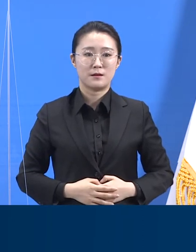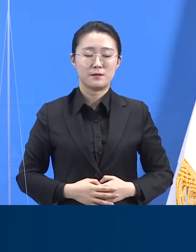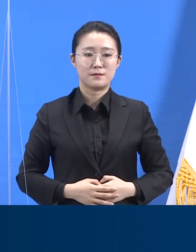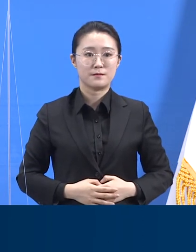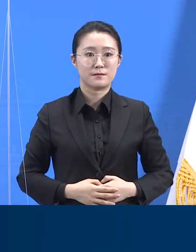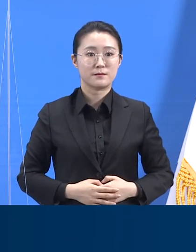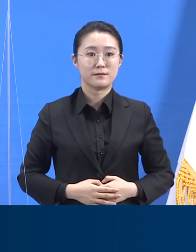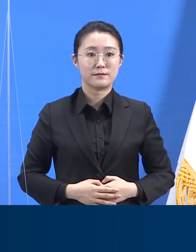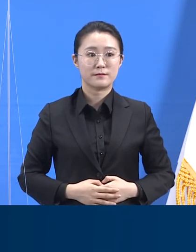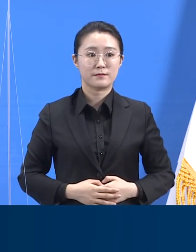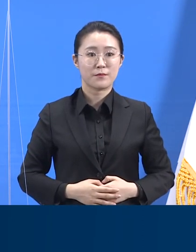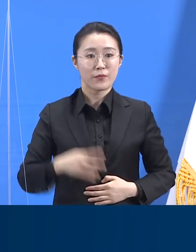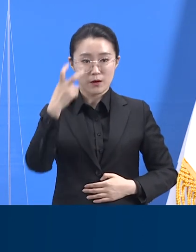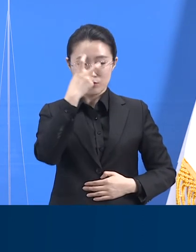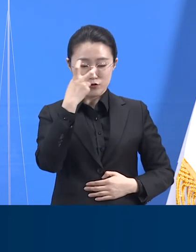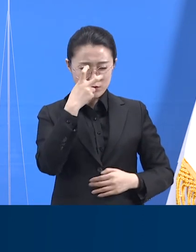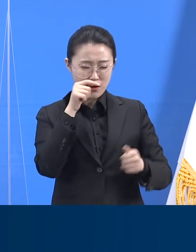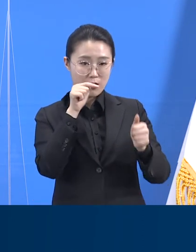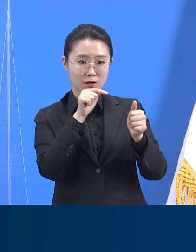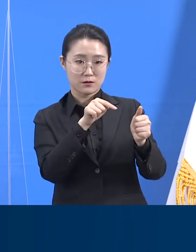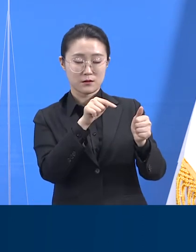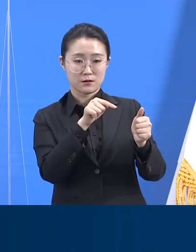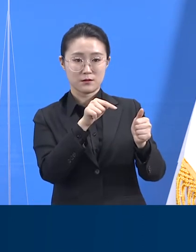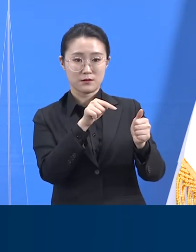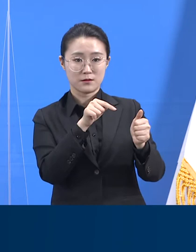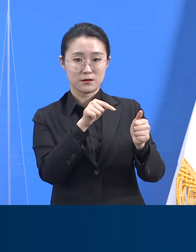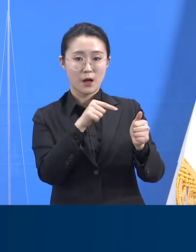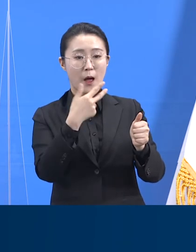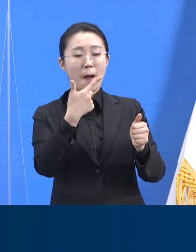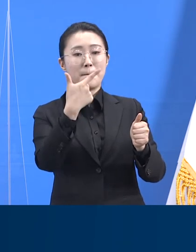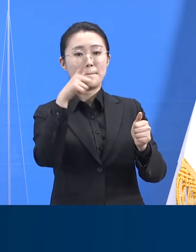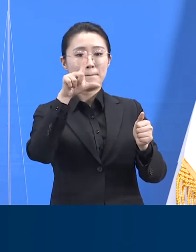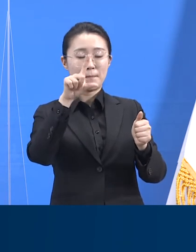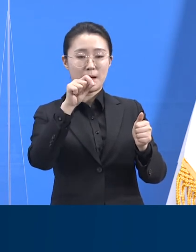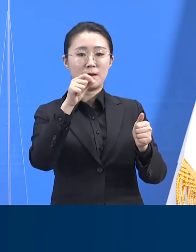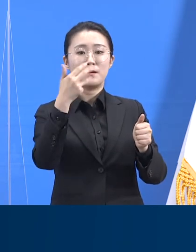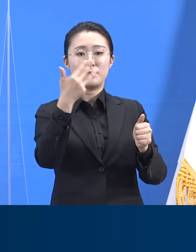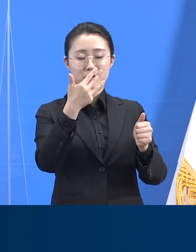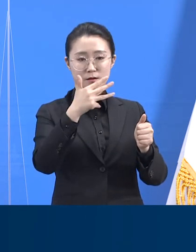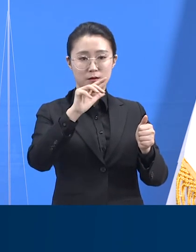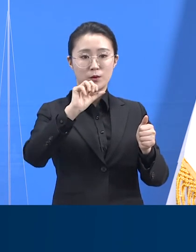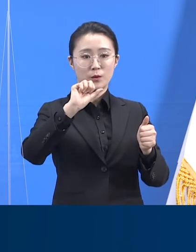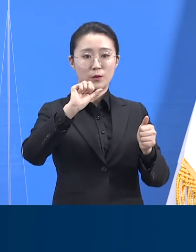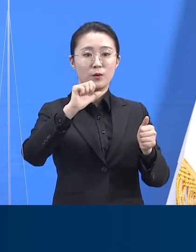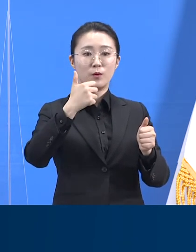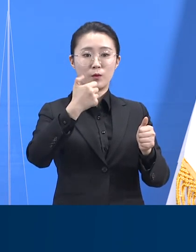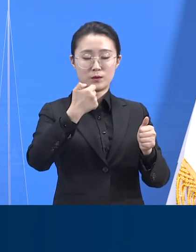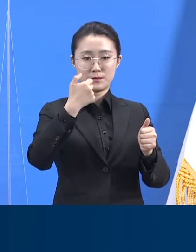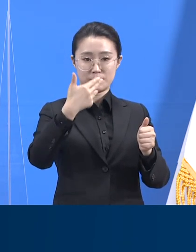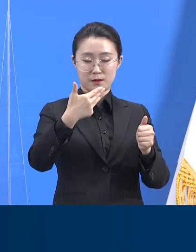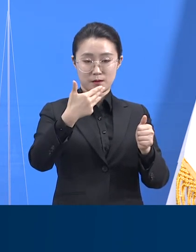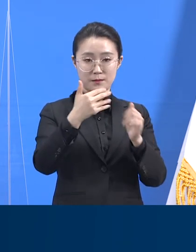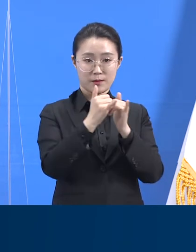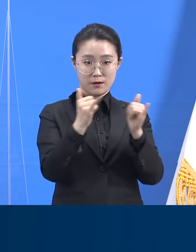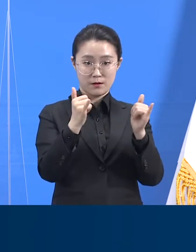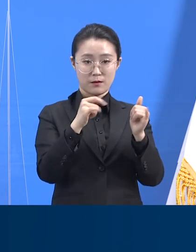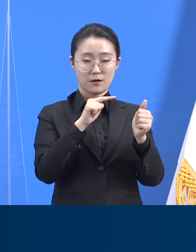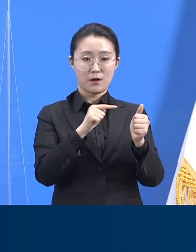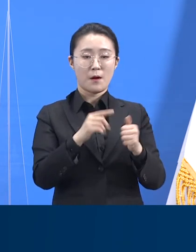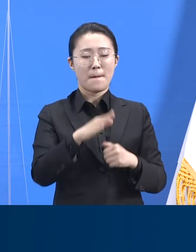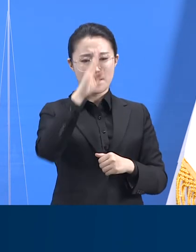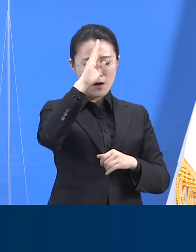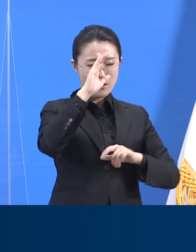분석 대상 기간에 유증상자 1만 8,258명의 증상 발현시부터 확진